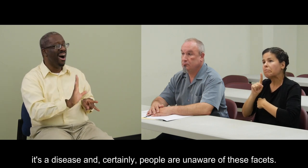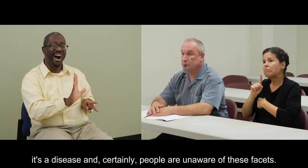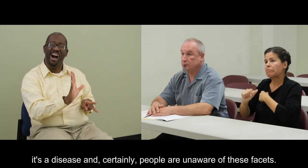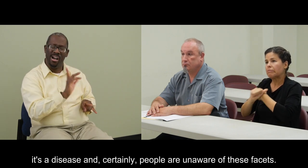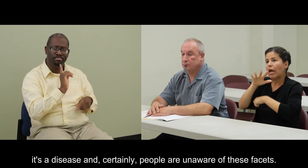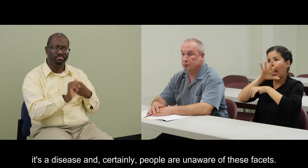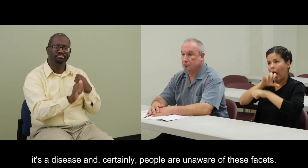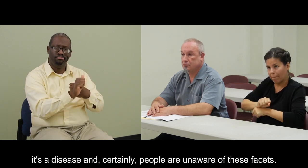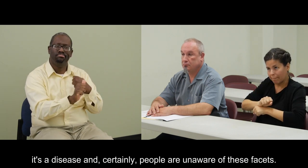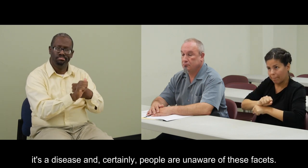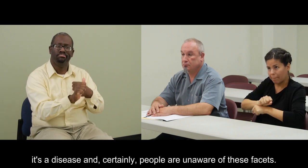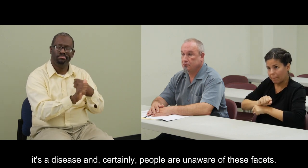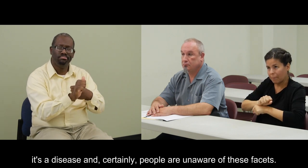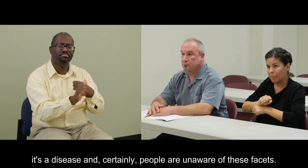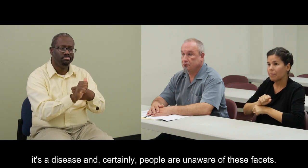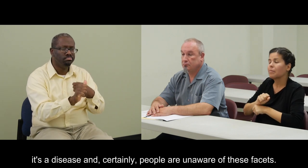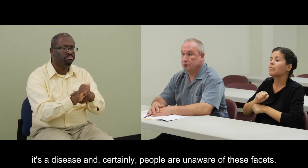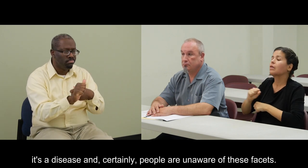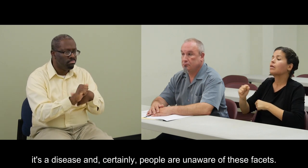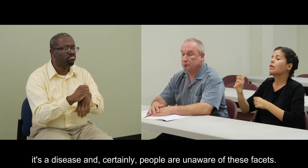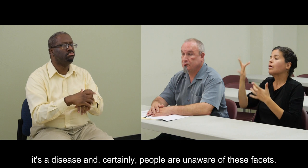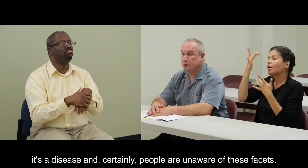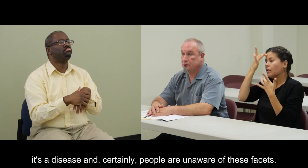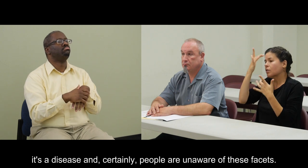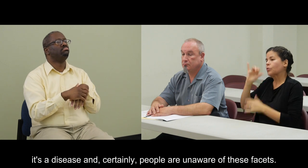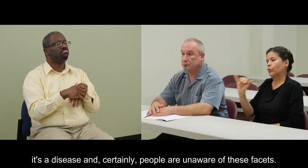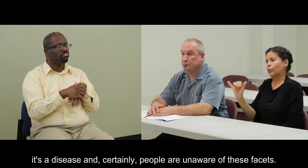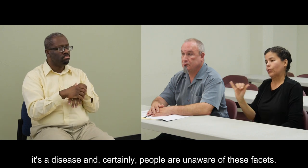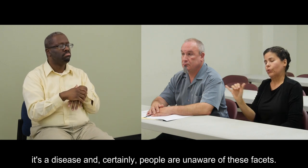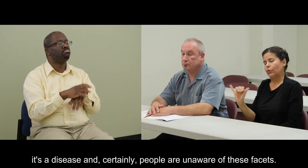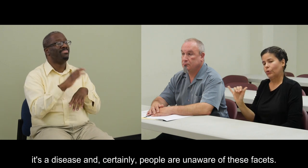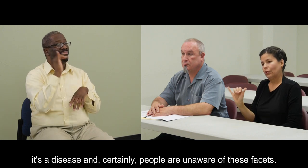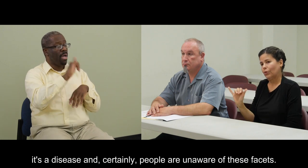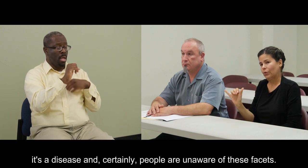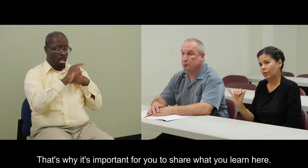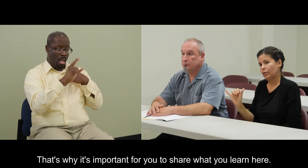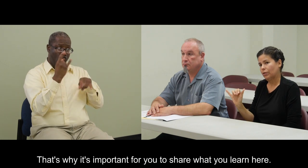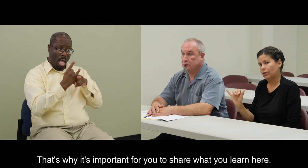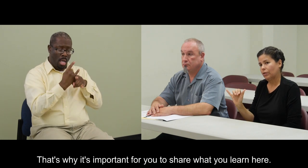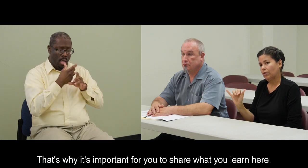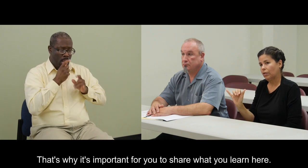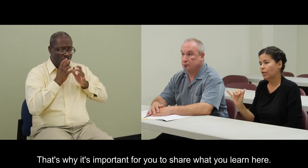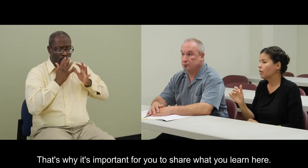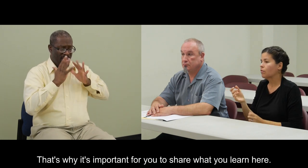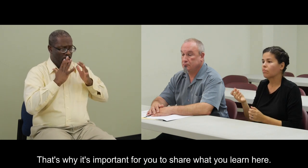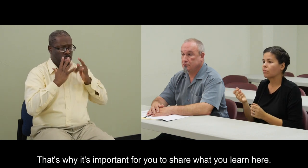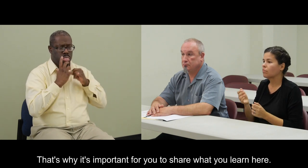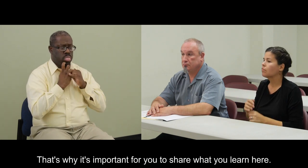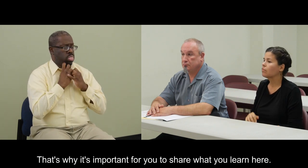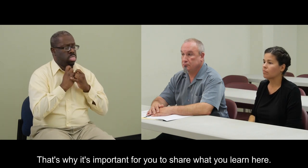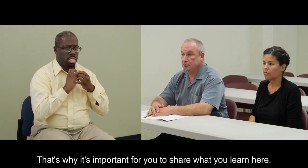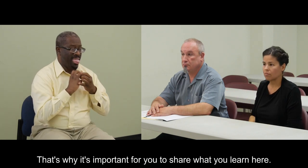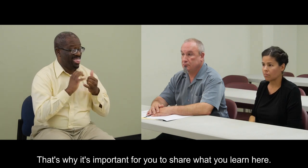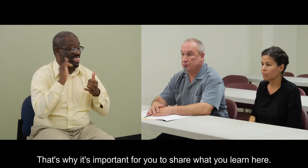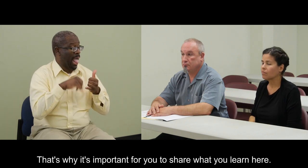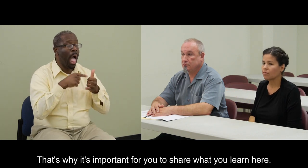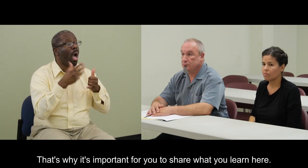Y definitivamente las personas no conocen estos aspectos. Por eso es importante que ustedes